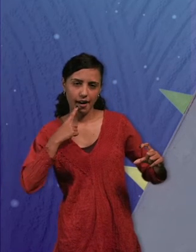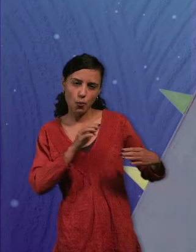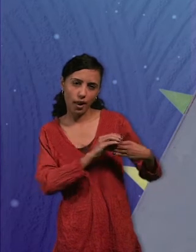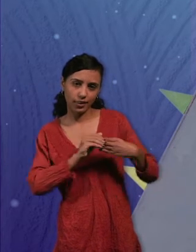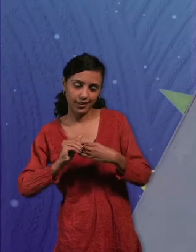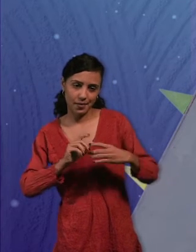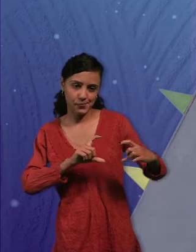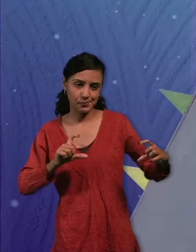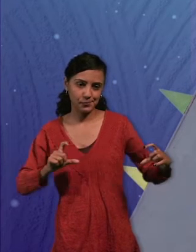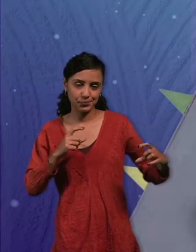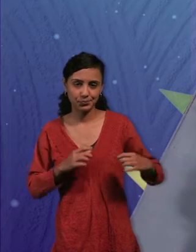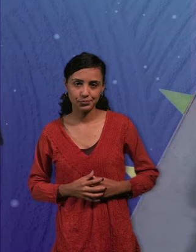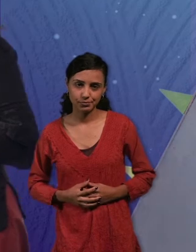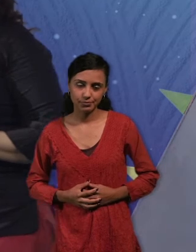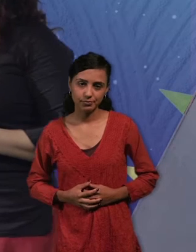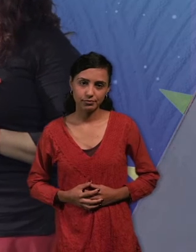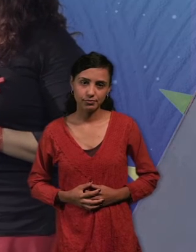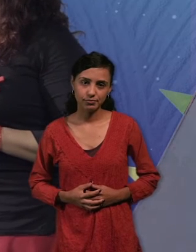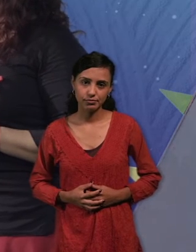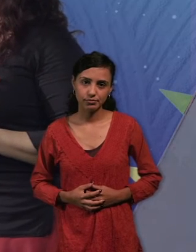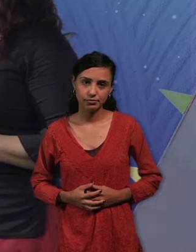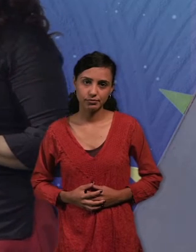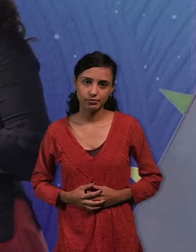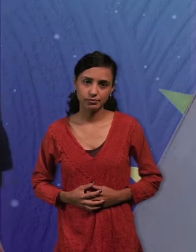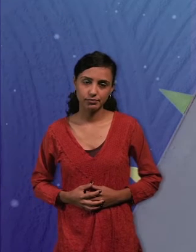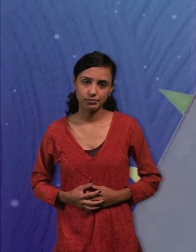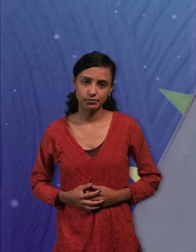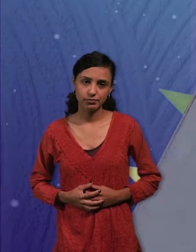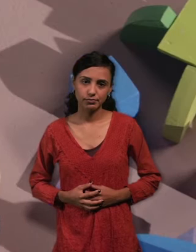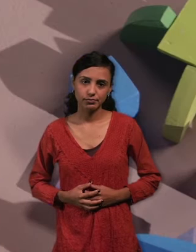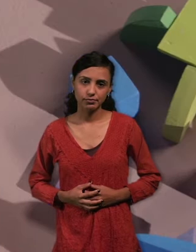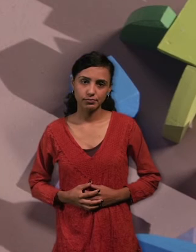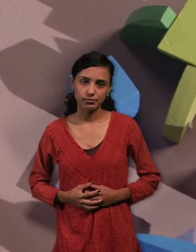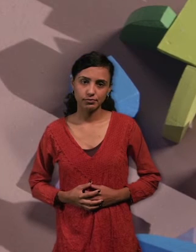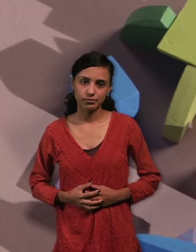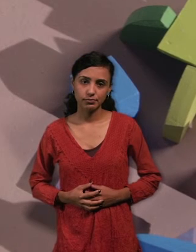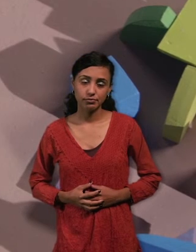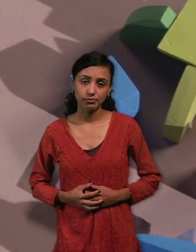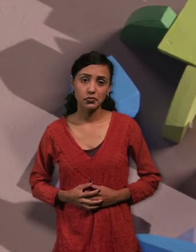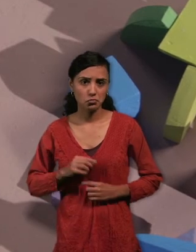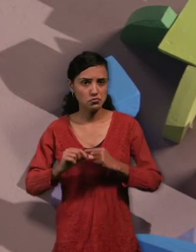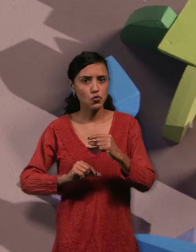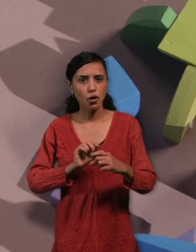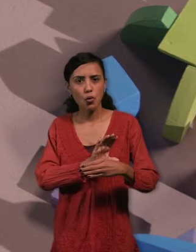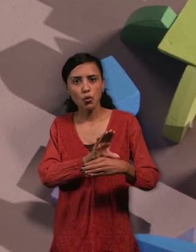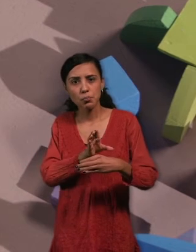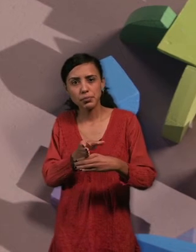lo vamos a ir desplazando según marca las